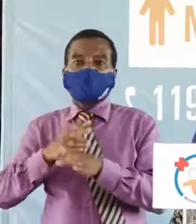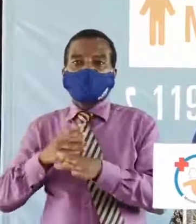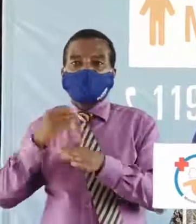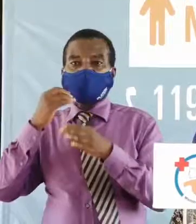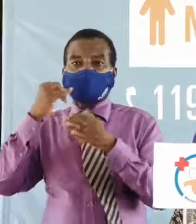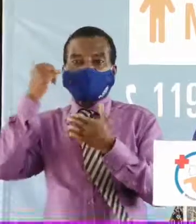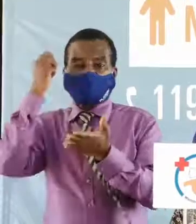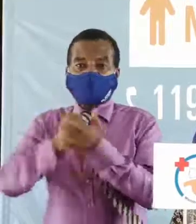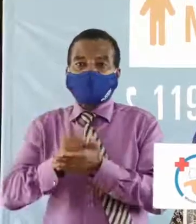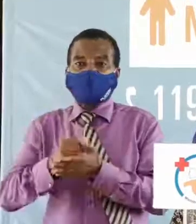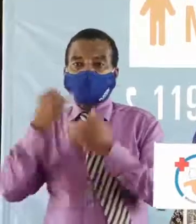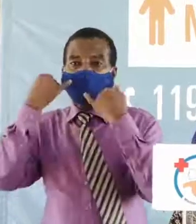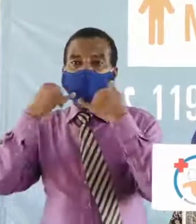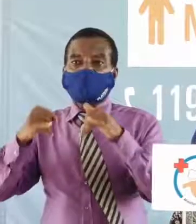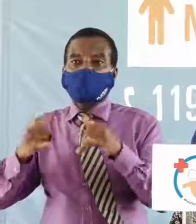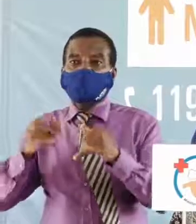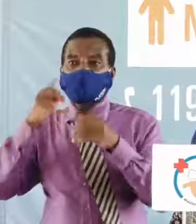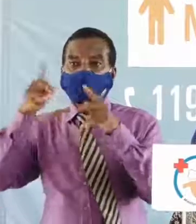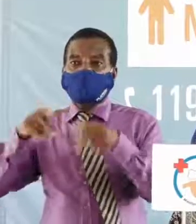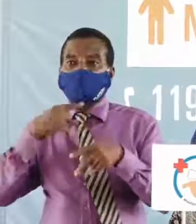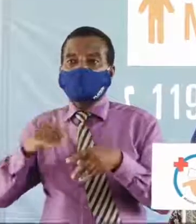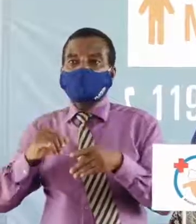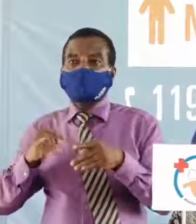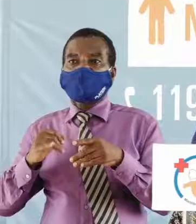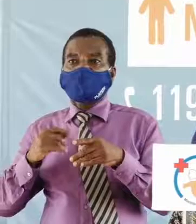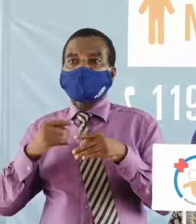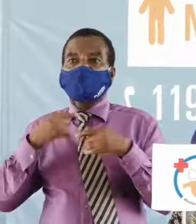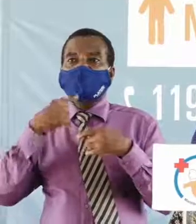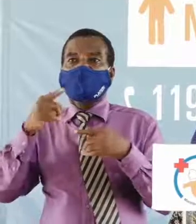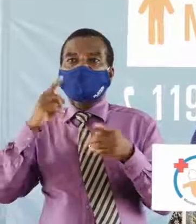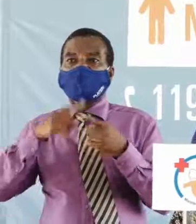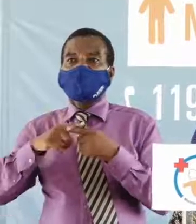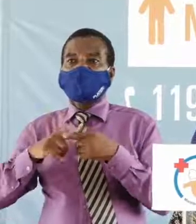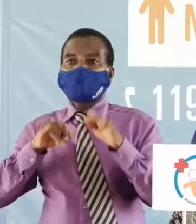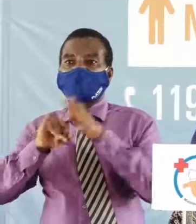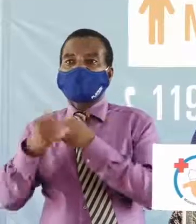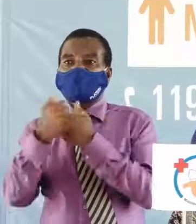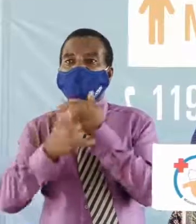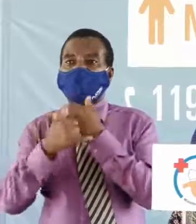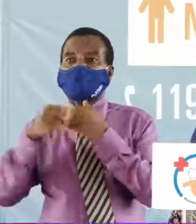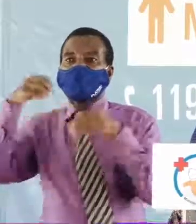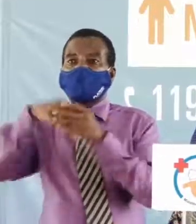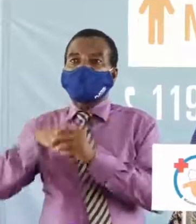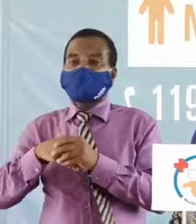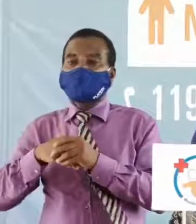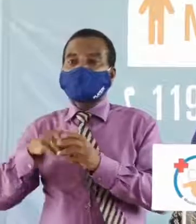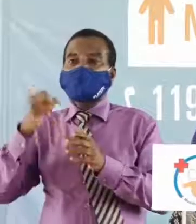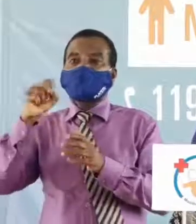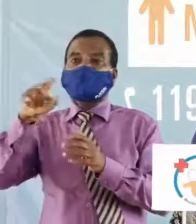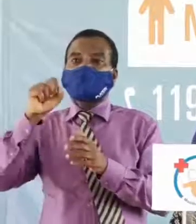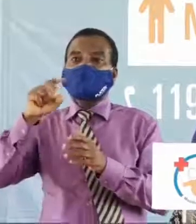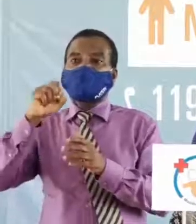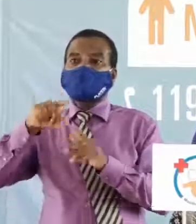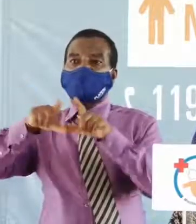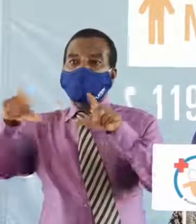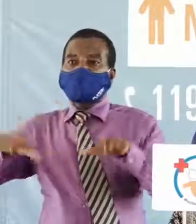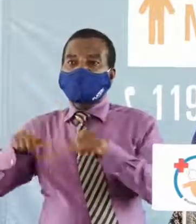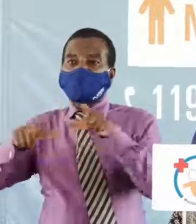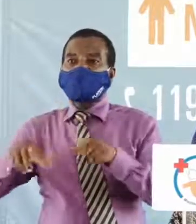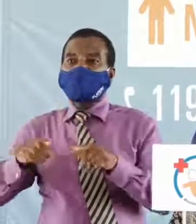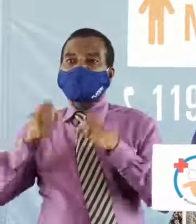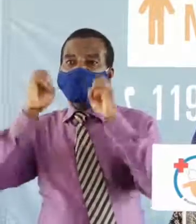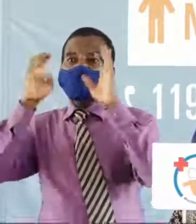l'information que des cas avaient été signalés à l'intérieur du pays dans au moins 11 districts sanitaires dont des